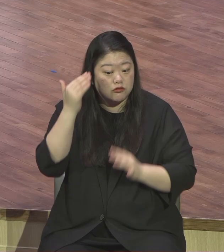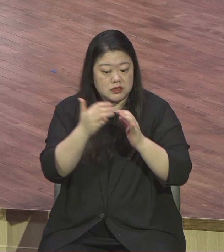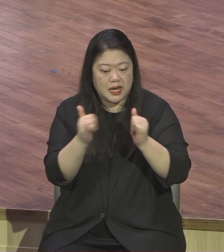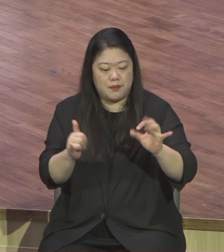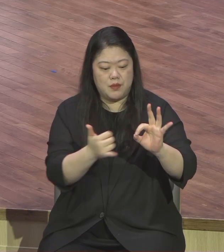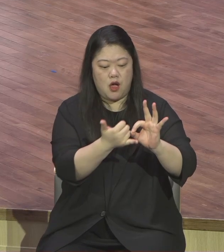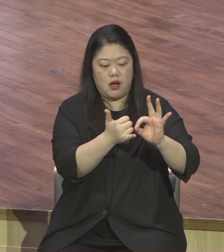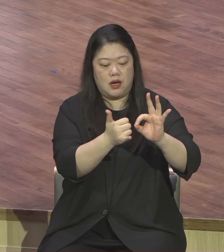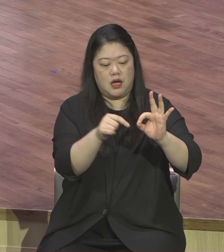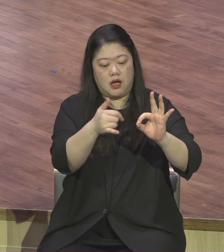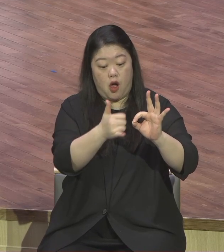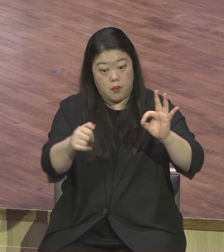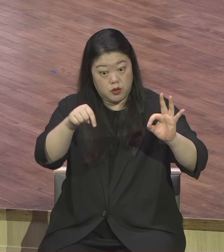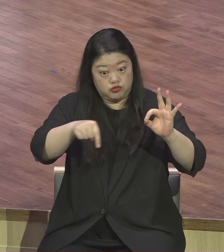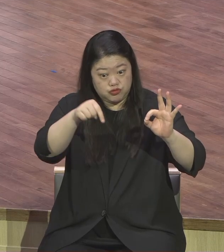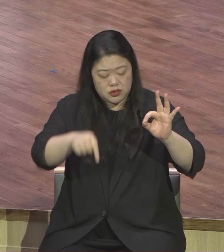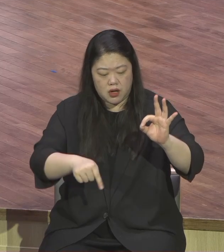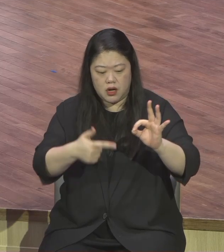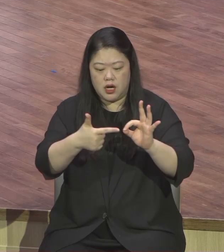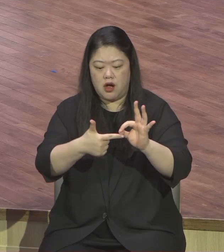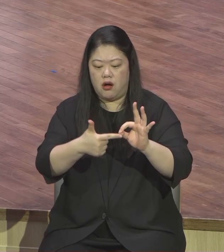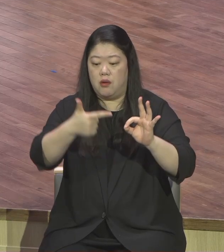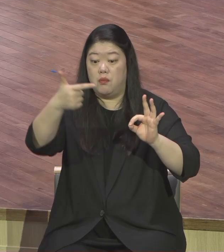만성적 울분 상태